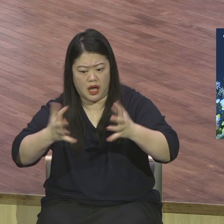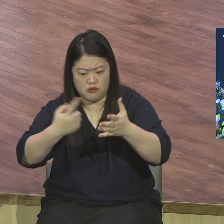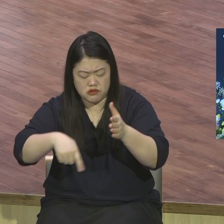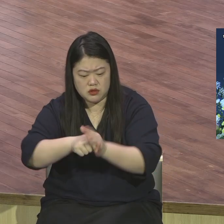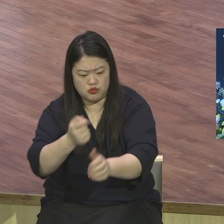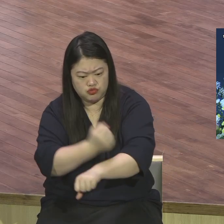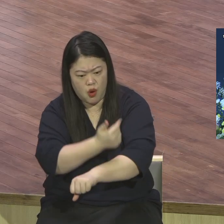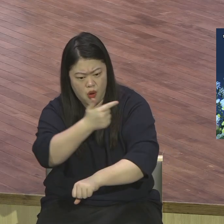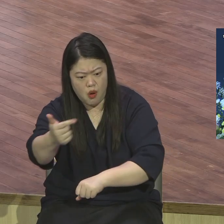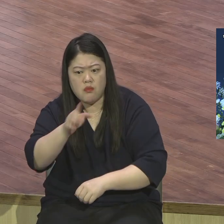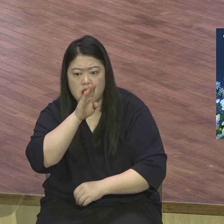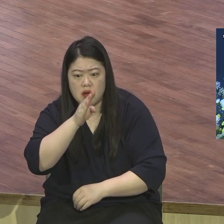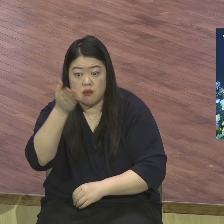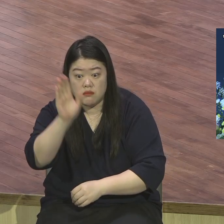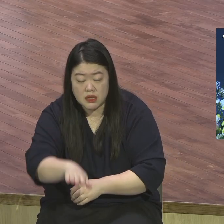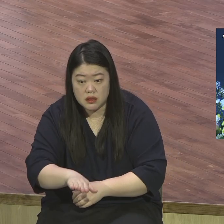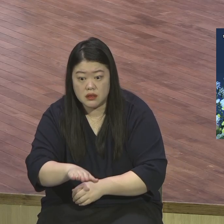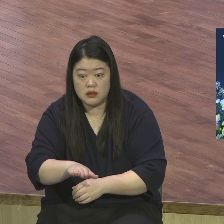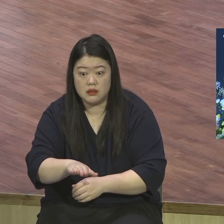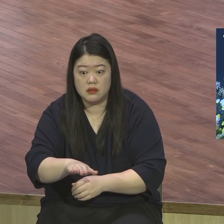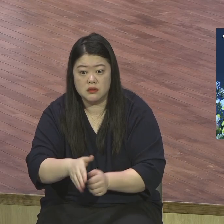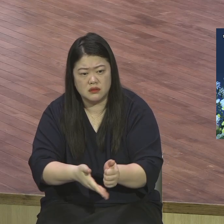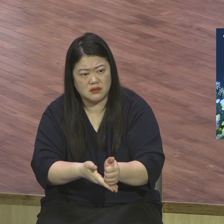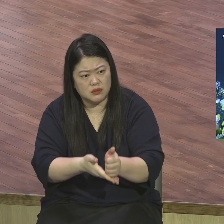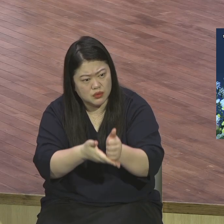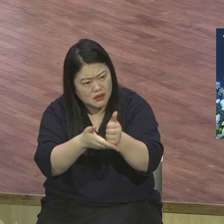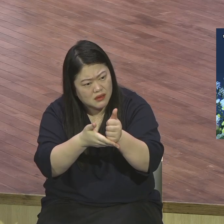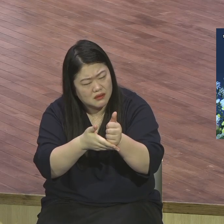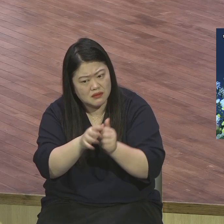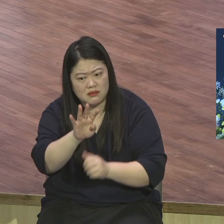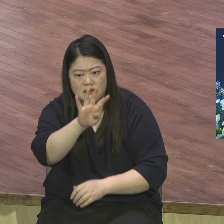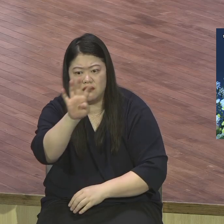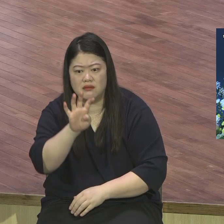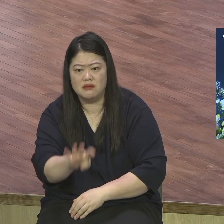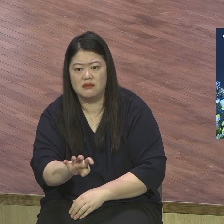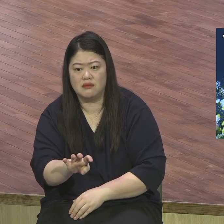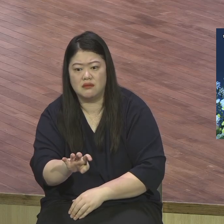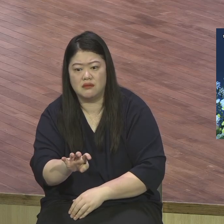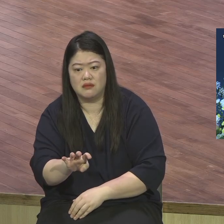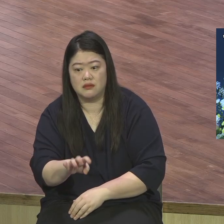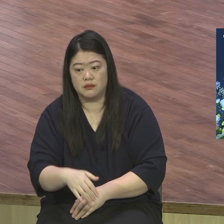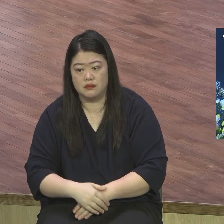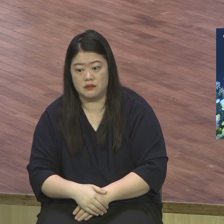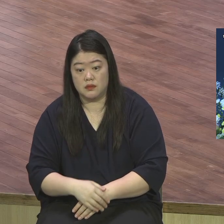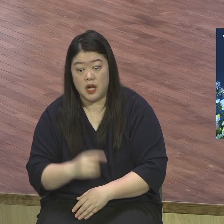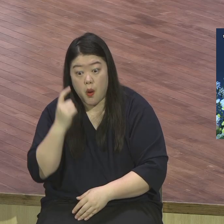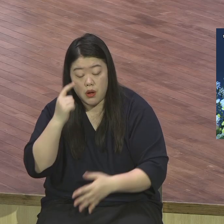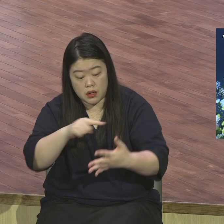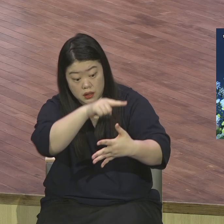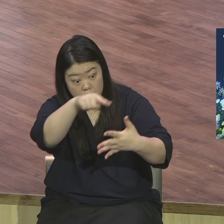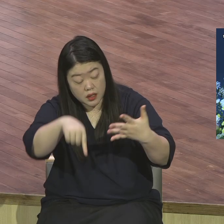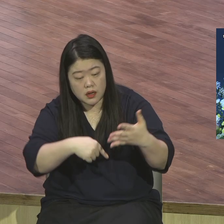그래서 이 근본 문제를 하나님이 해결하기 위해서 예수님을 보내신 것입니다